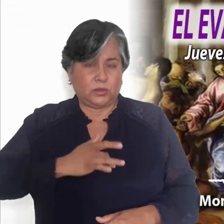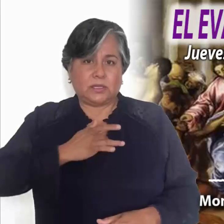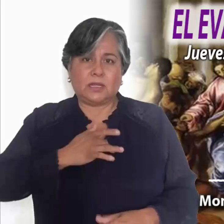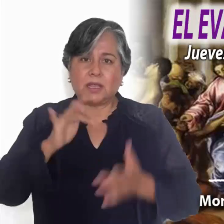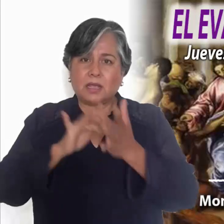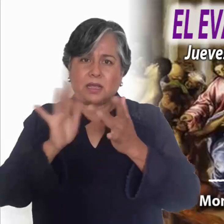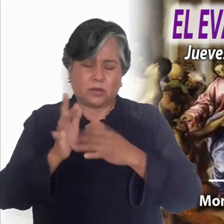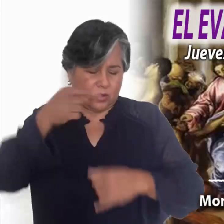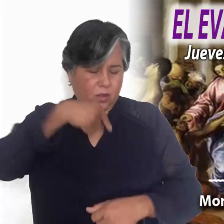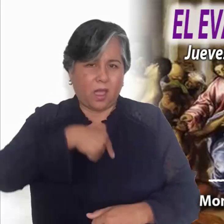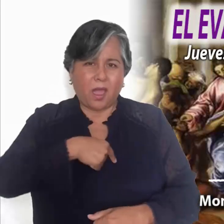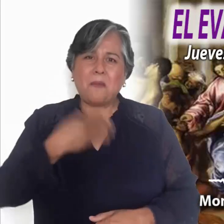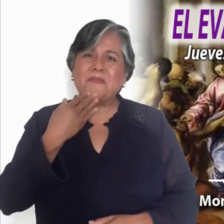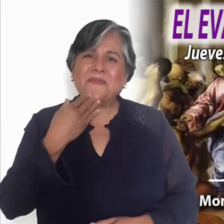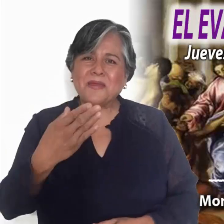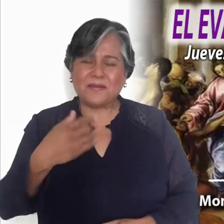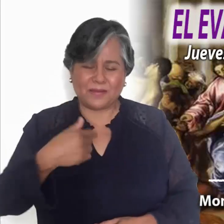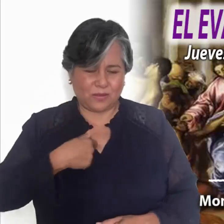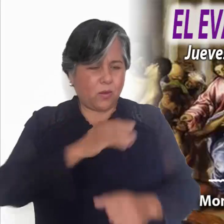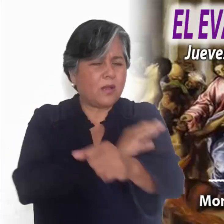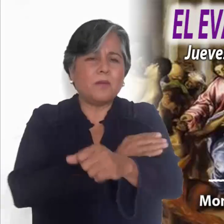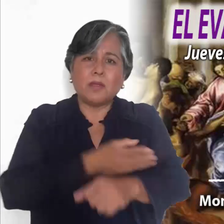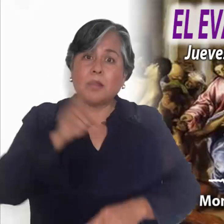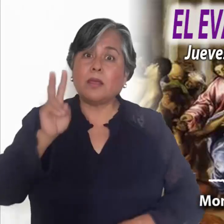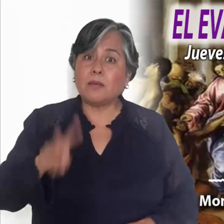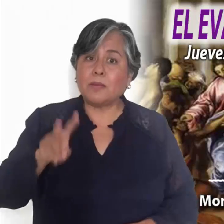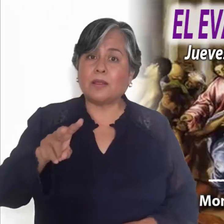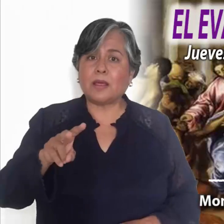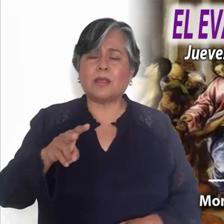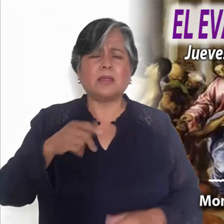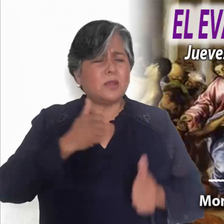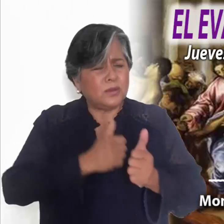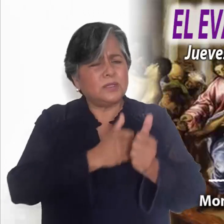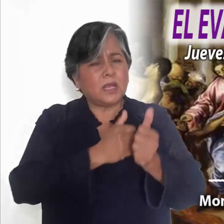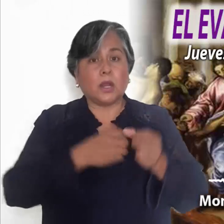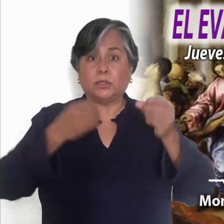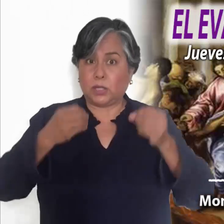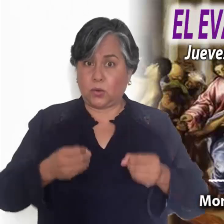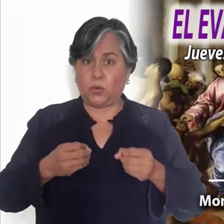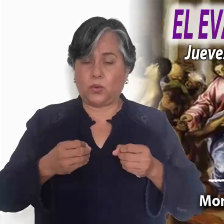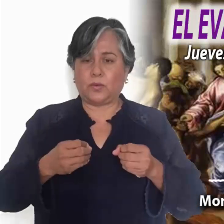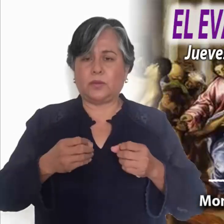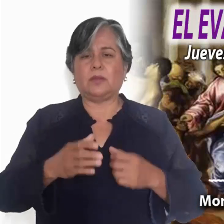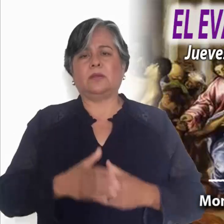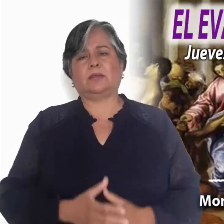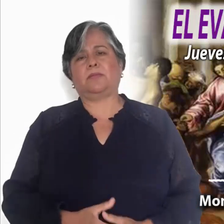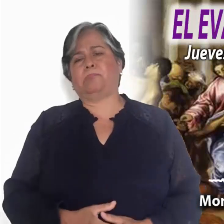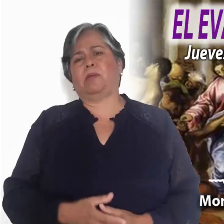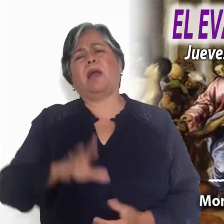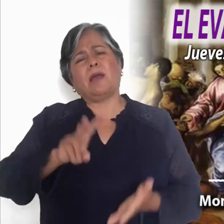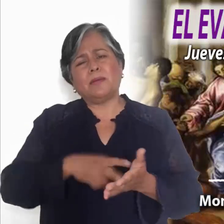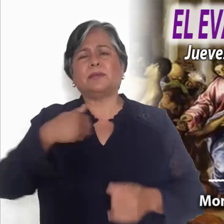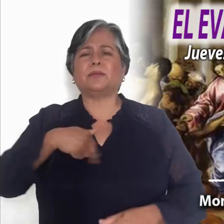hacerlo con coherencia y no con ambigüedades. Somos dados a apostar